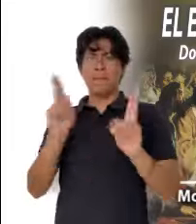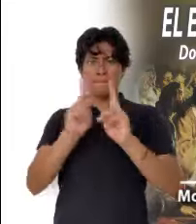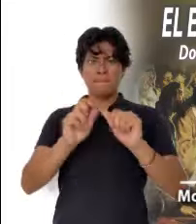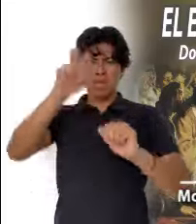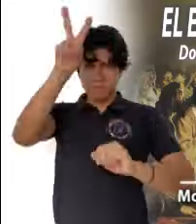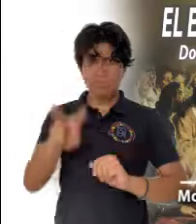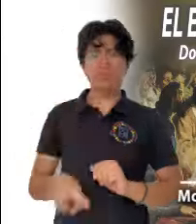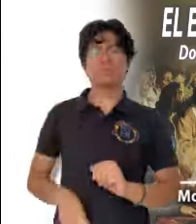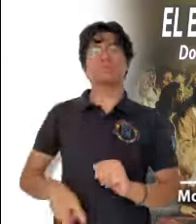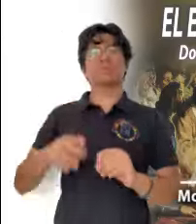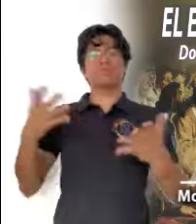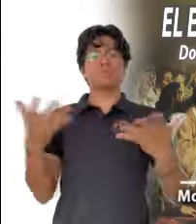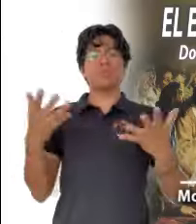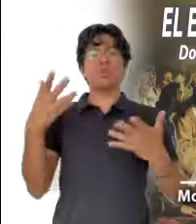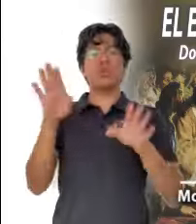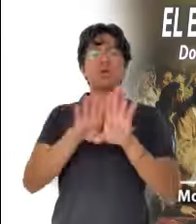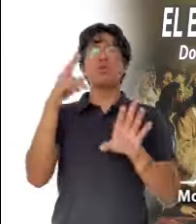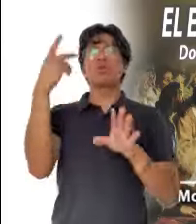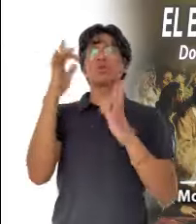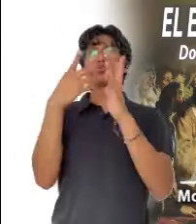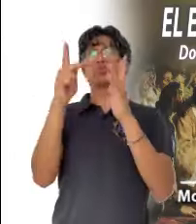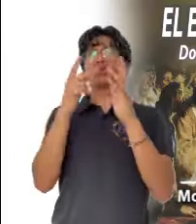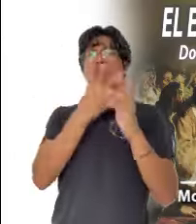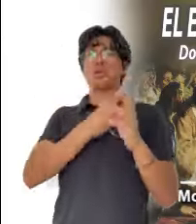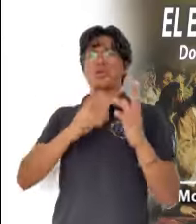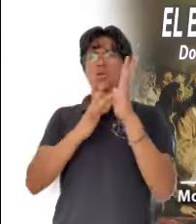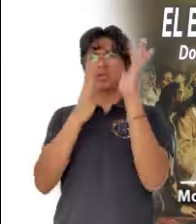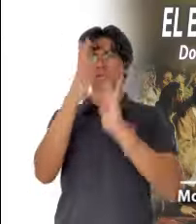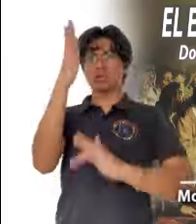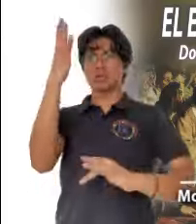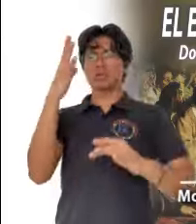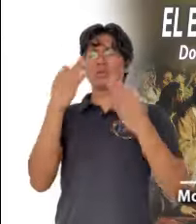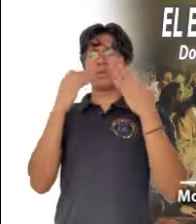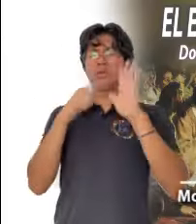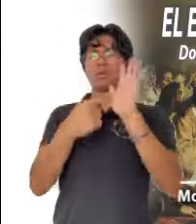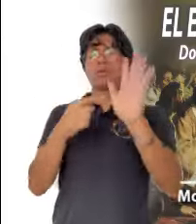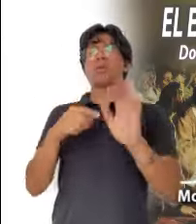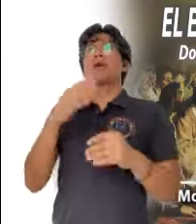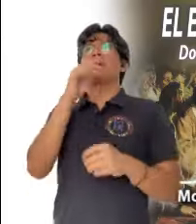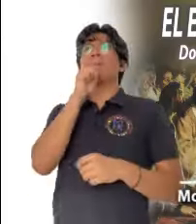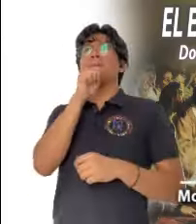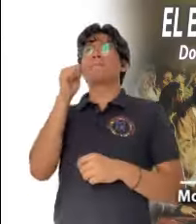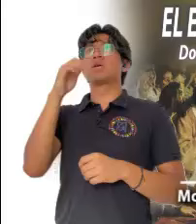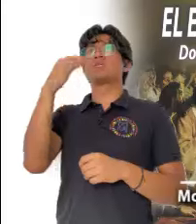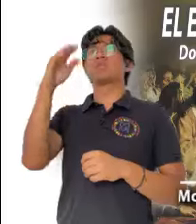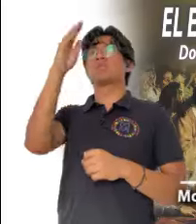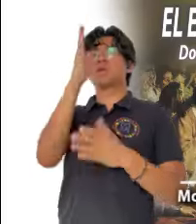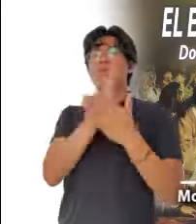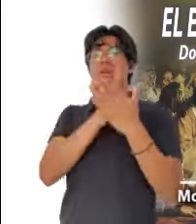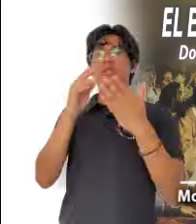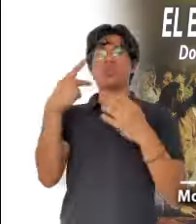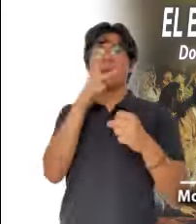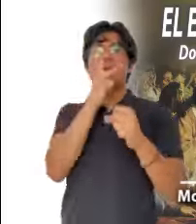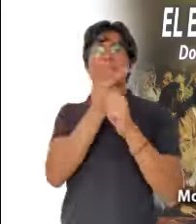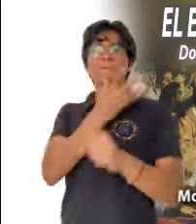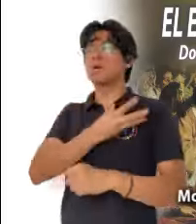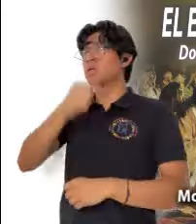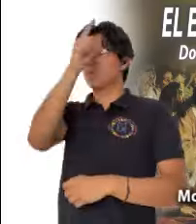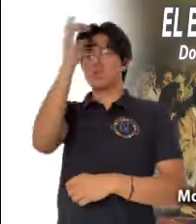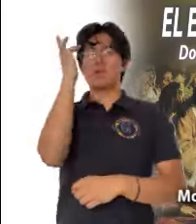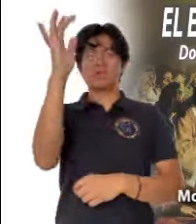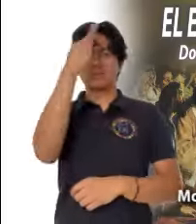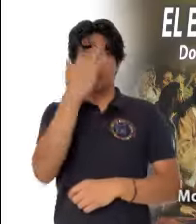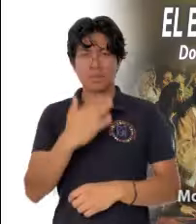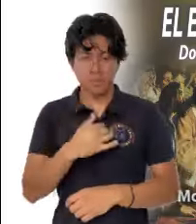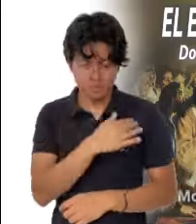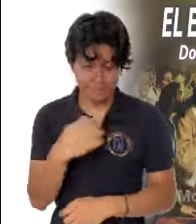construyamos la verdadera paz como testigos de tu Hijo Jesús. Amén. El Señor te bendiga en nombre